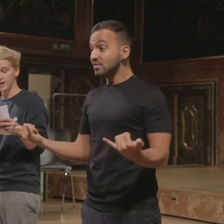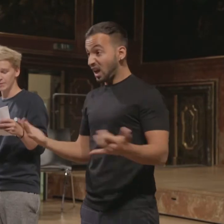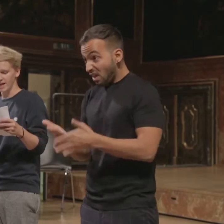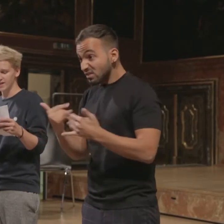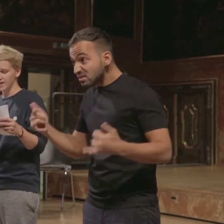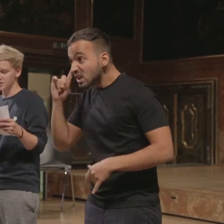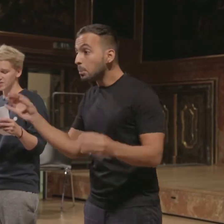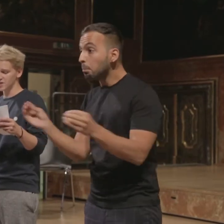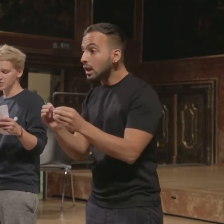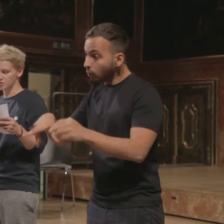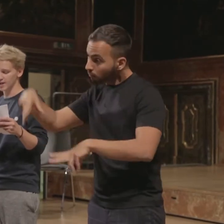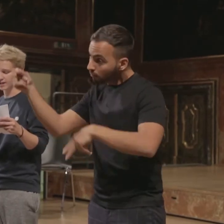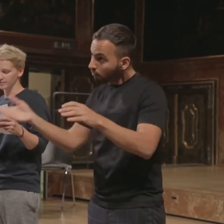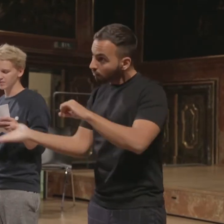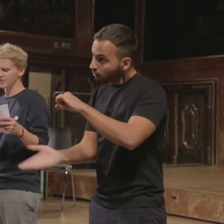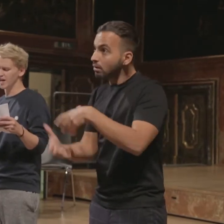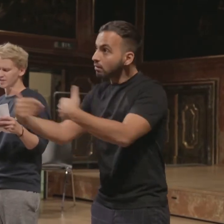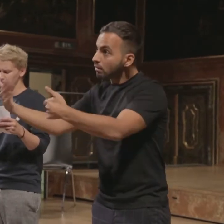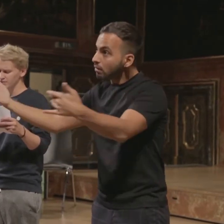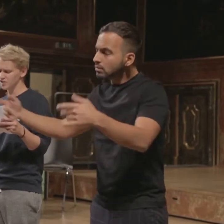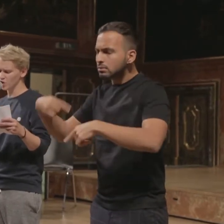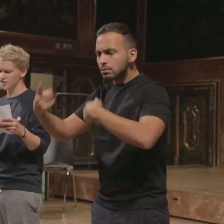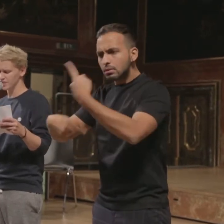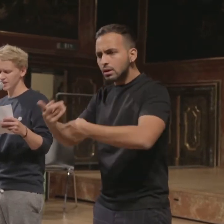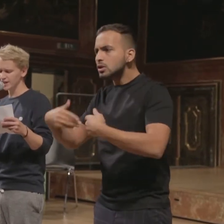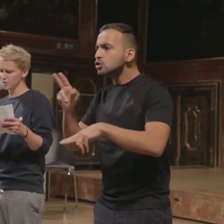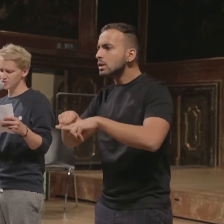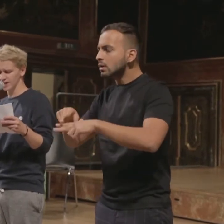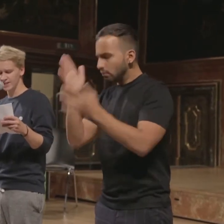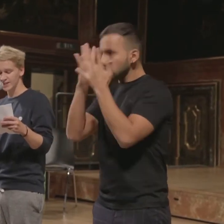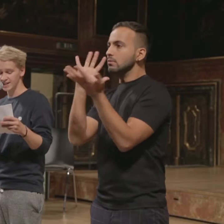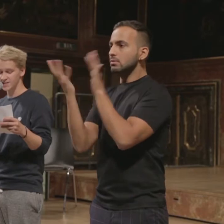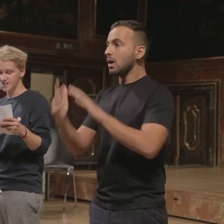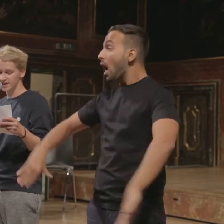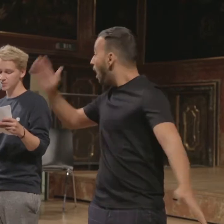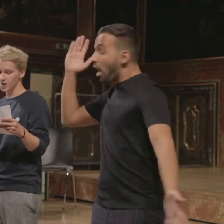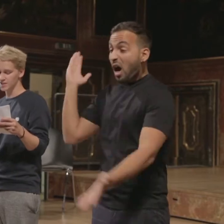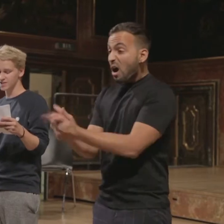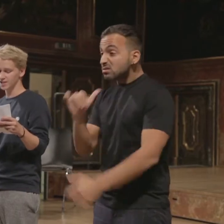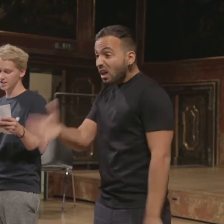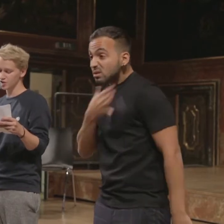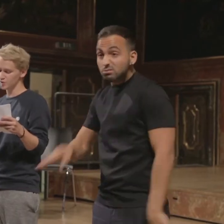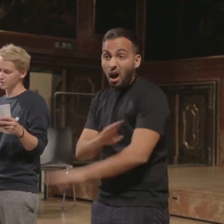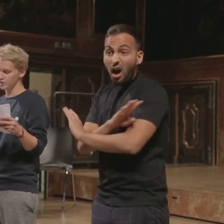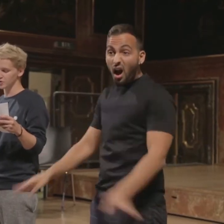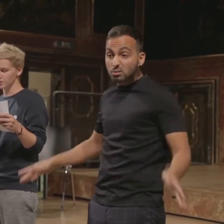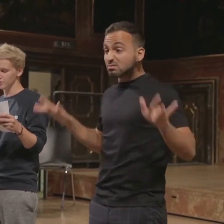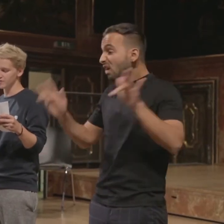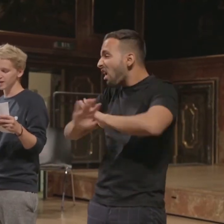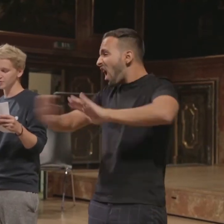Aber dann entschied sie auszusteigen. Na, das war's. Kein Lust mehr, dachte sie sich eines Morgens, als ihre Kinder schon flüge waren und